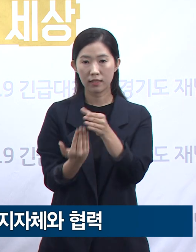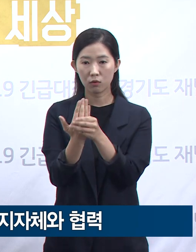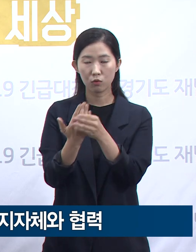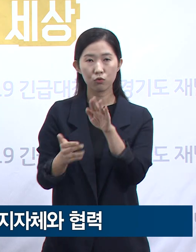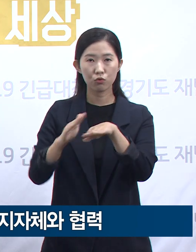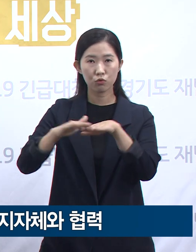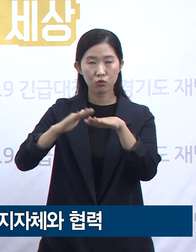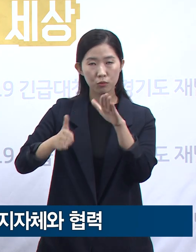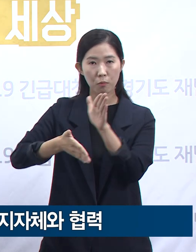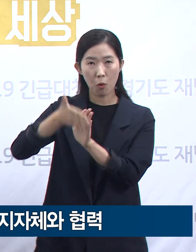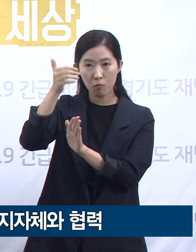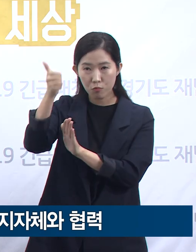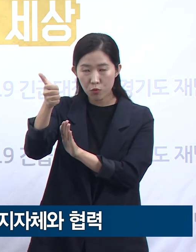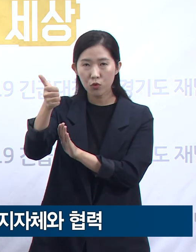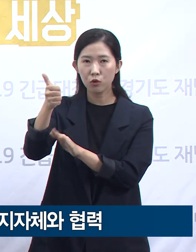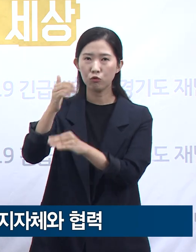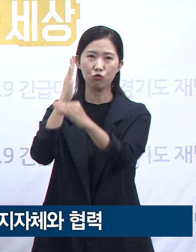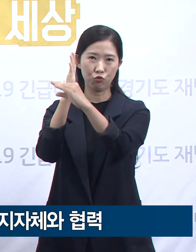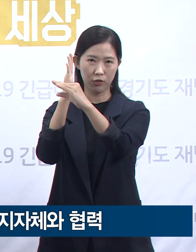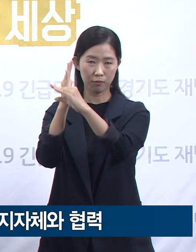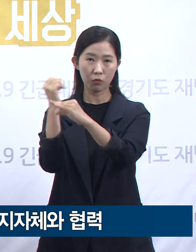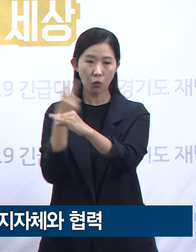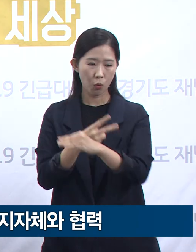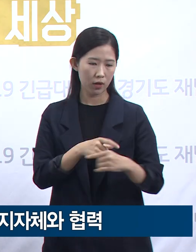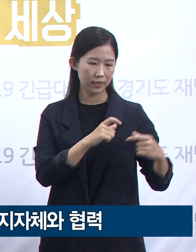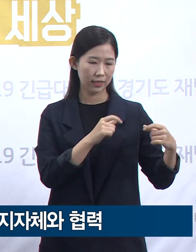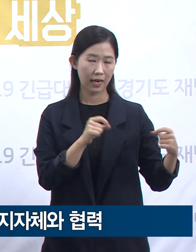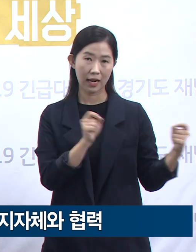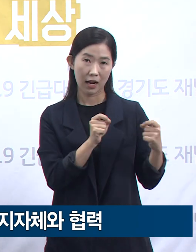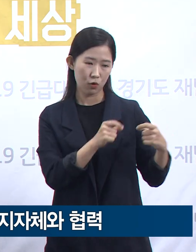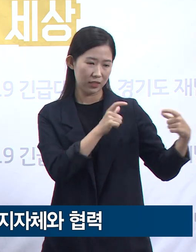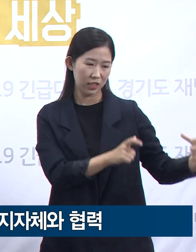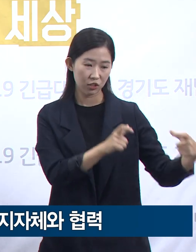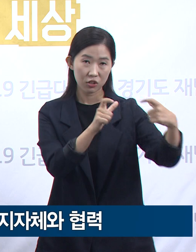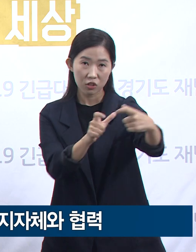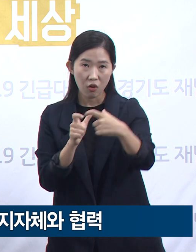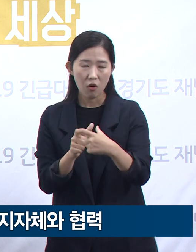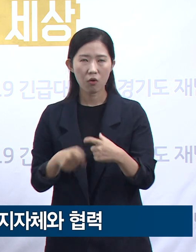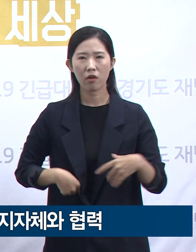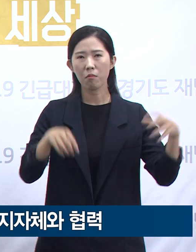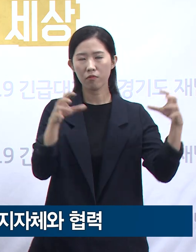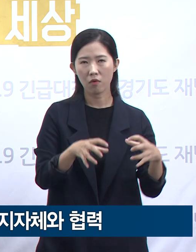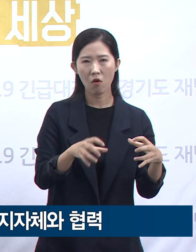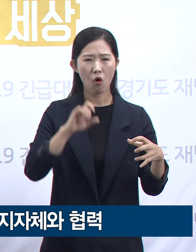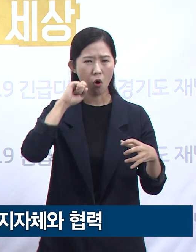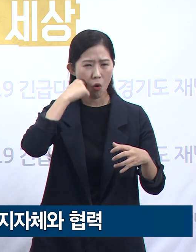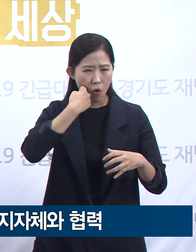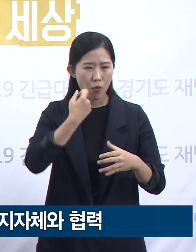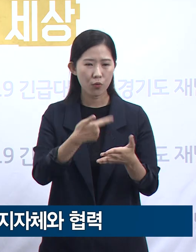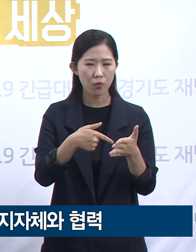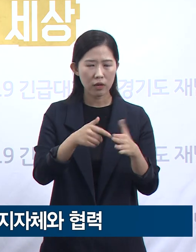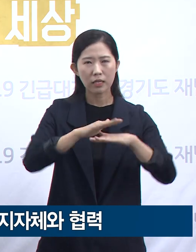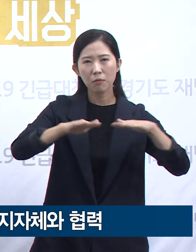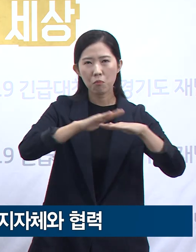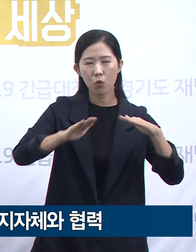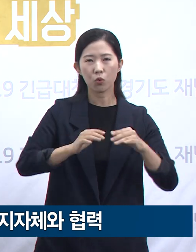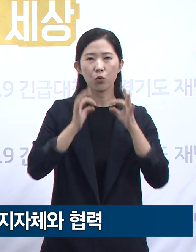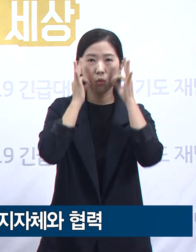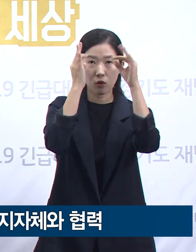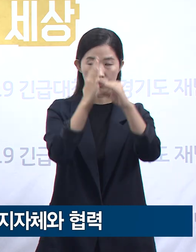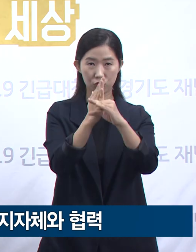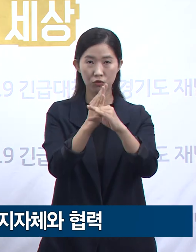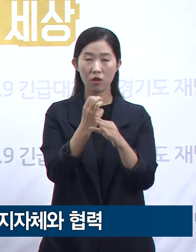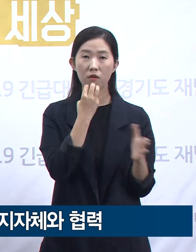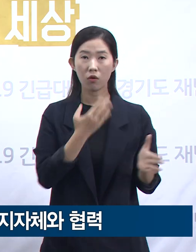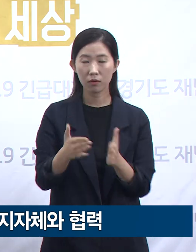도움을 주고받으며 어려움을 극복해 가고 있습니다. 도민의 건강과 생명을 지키기 위해 한순간도 긴장을